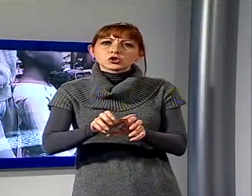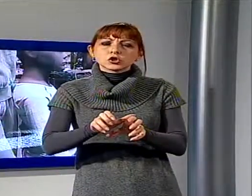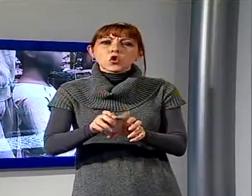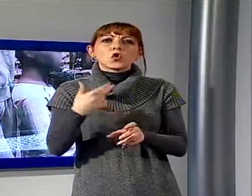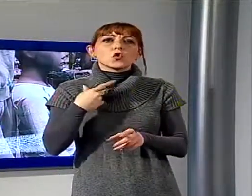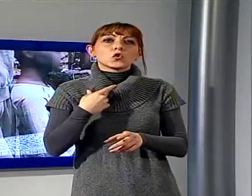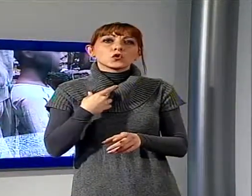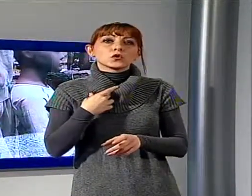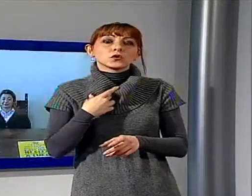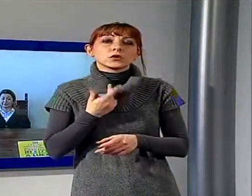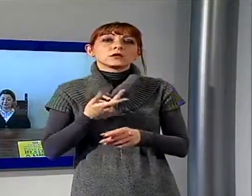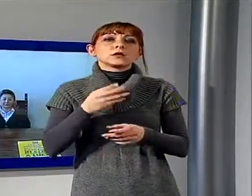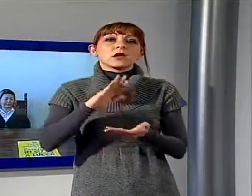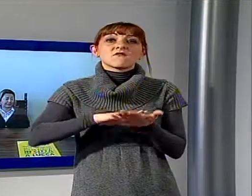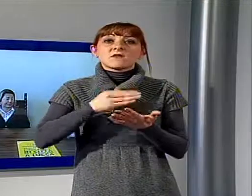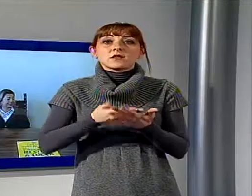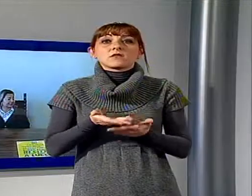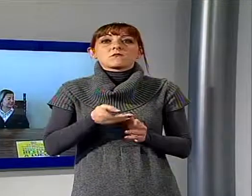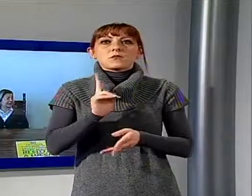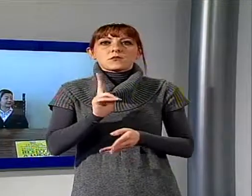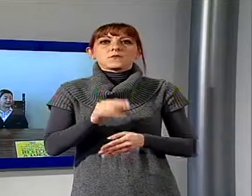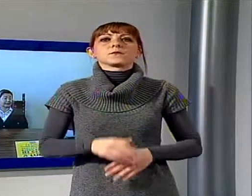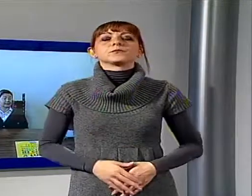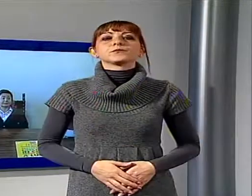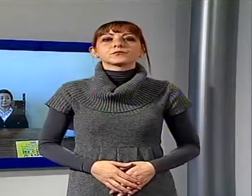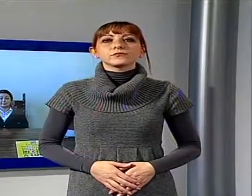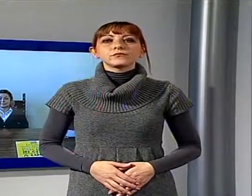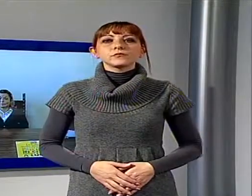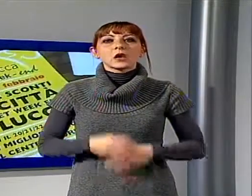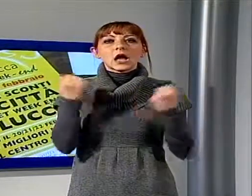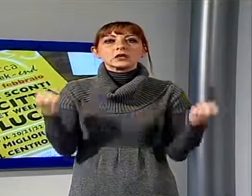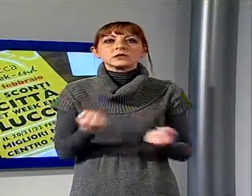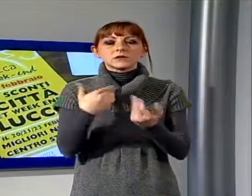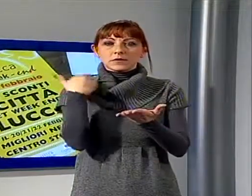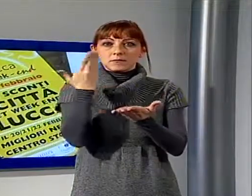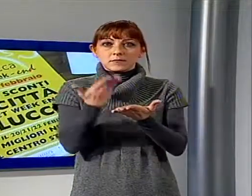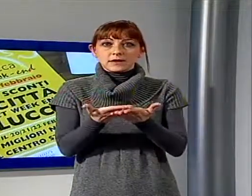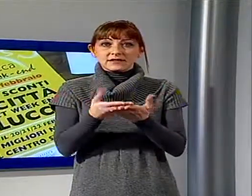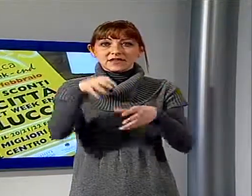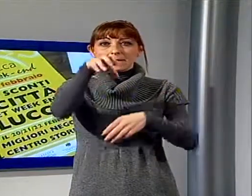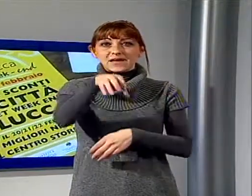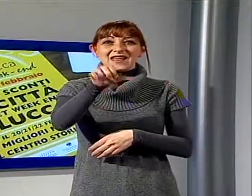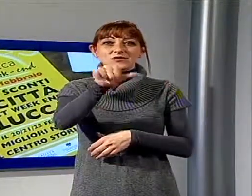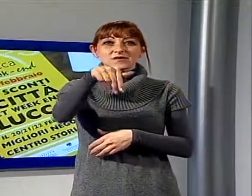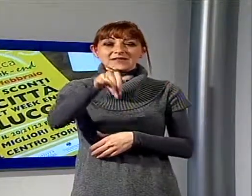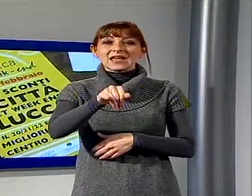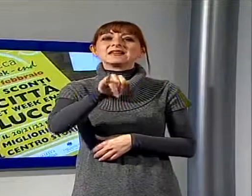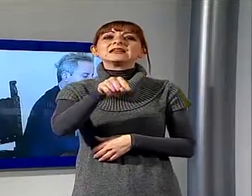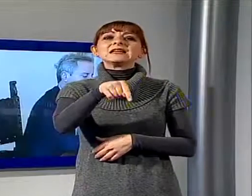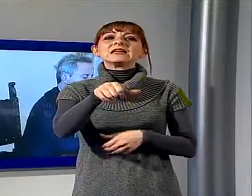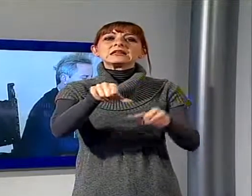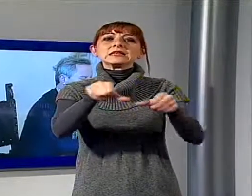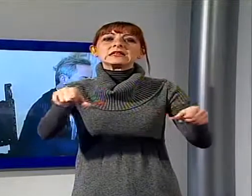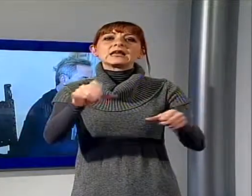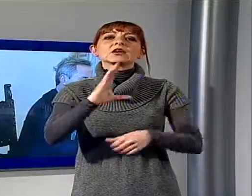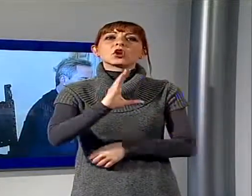cliente rispetto ai normali prezzi in saldo. L'iniziativa è stata presentata a Palazzo Sani, sede di Confcommercio, con